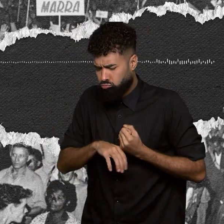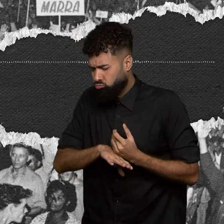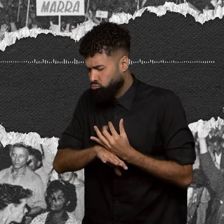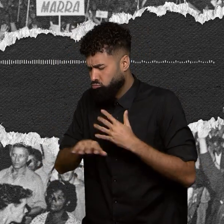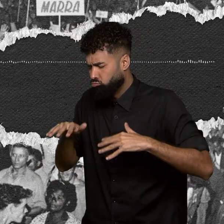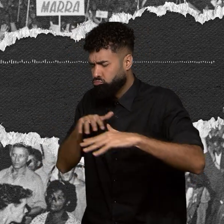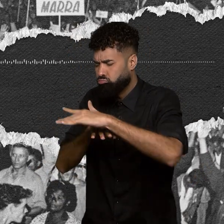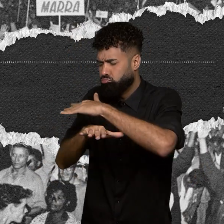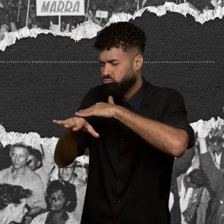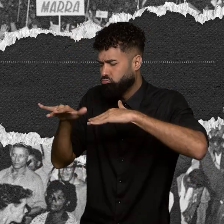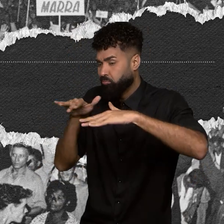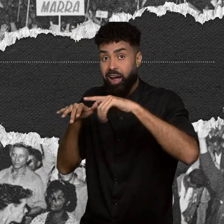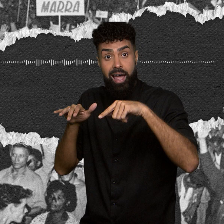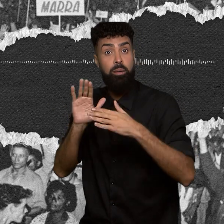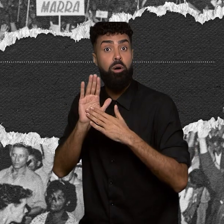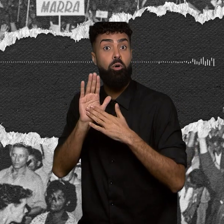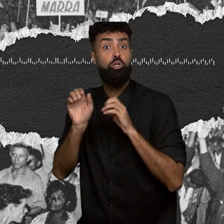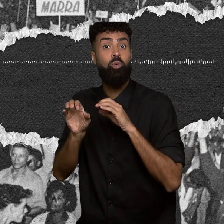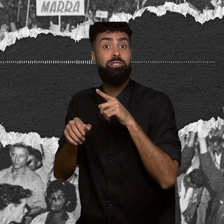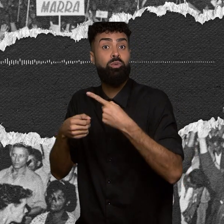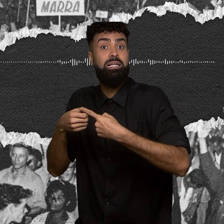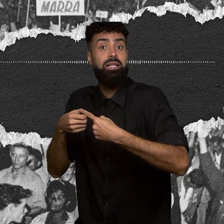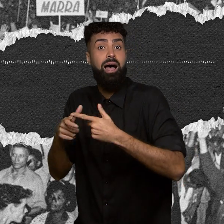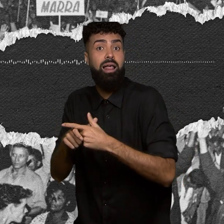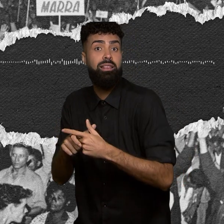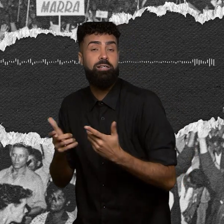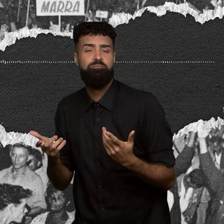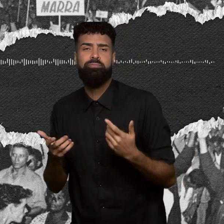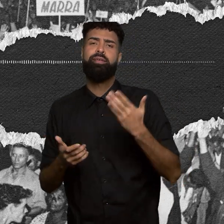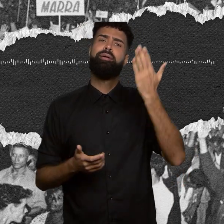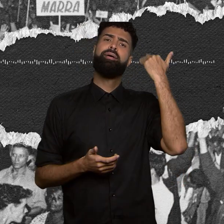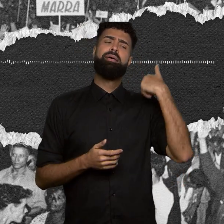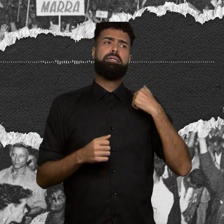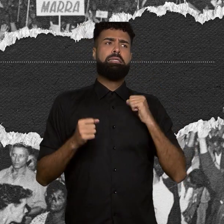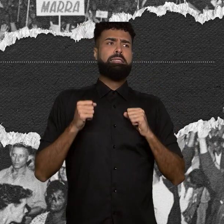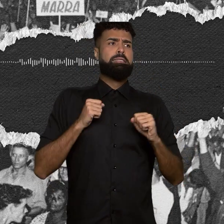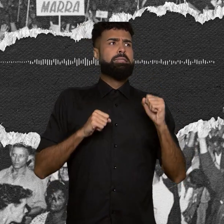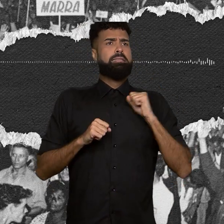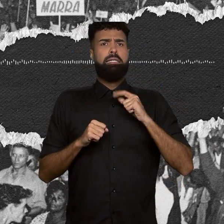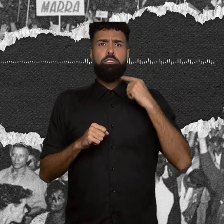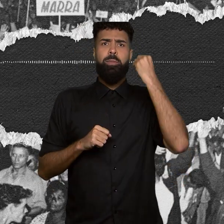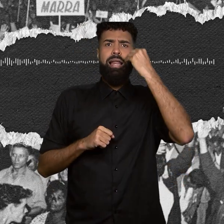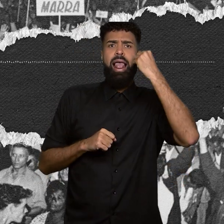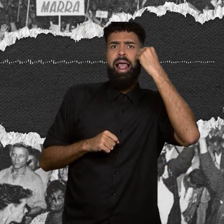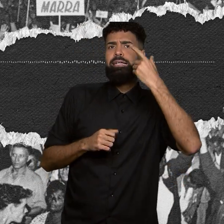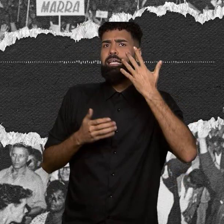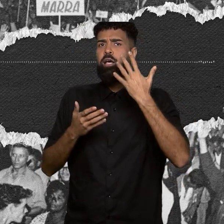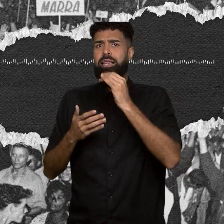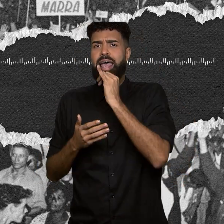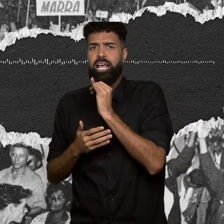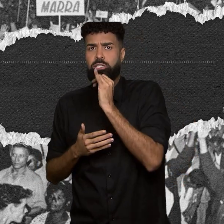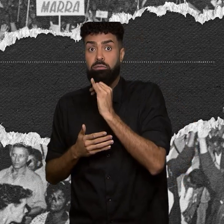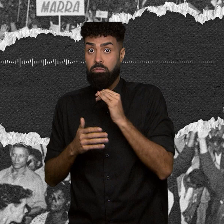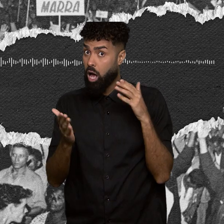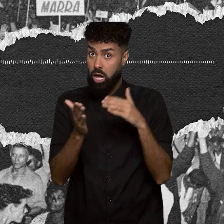proposta de educação provocou. Havia tanta expectativa em torno daquela experiência que até o presidente da república, o Jango,